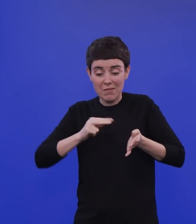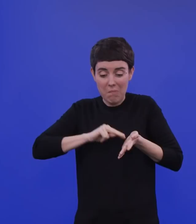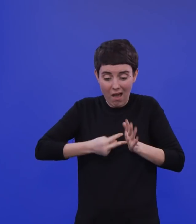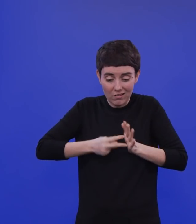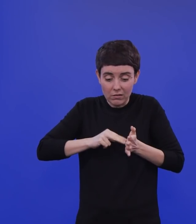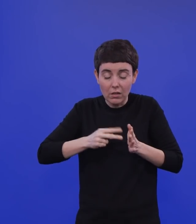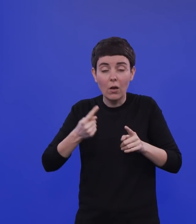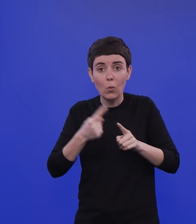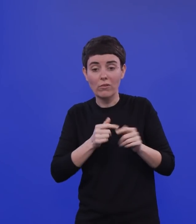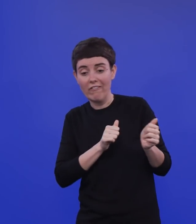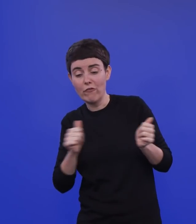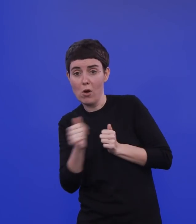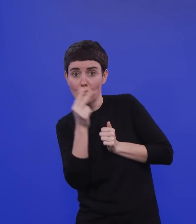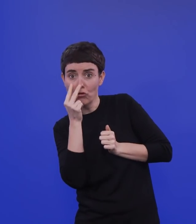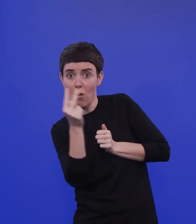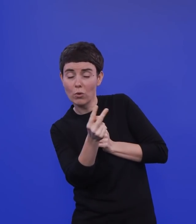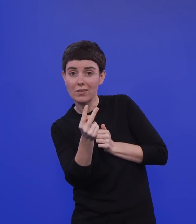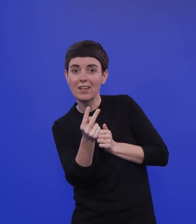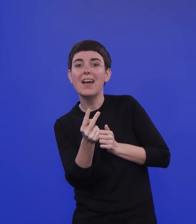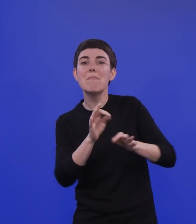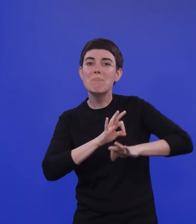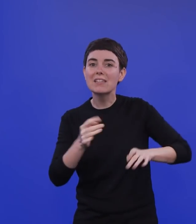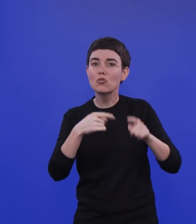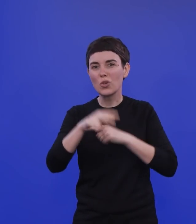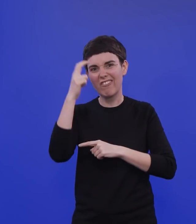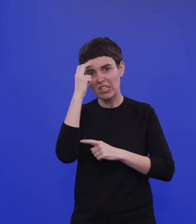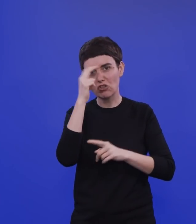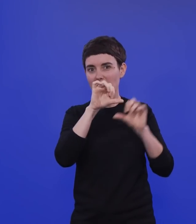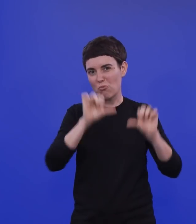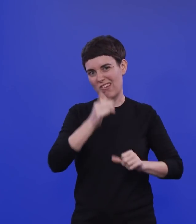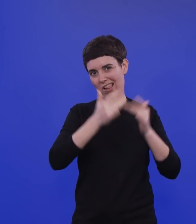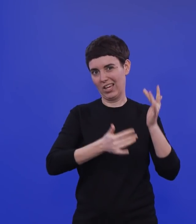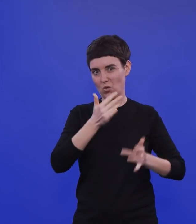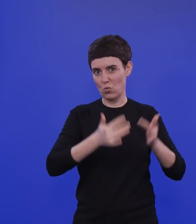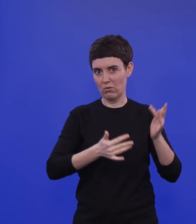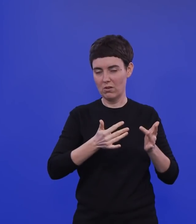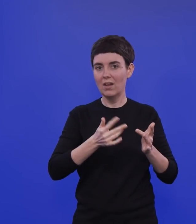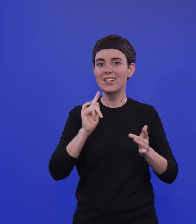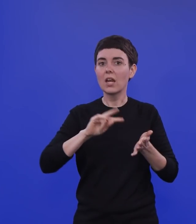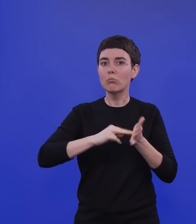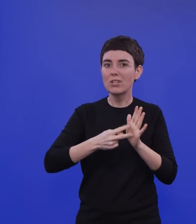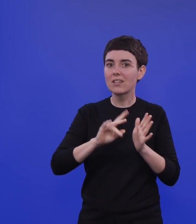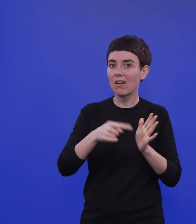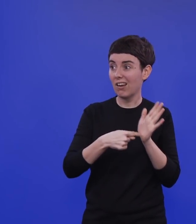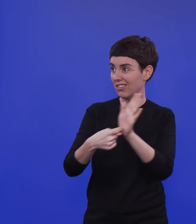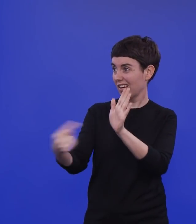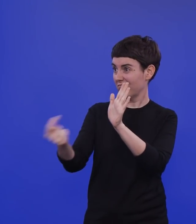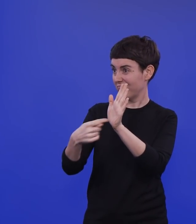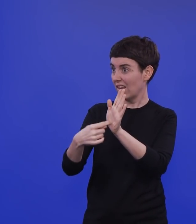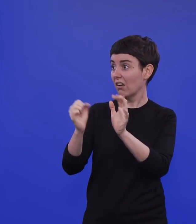einer wissenschaftlichen Befassung, damit die Politik Szenarien bekommt, mit denen sie planen kann. Denn die Wirtschaft